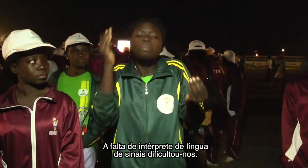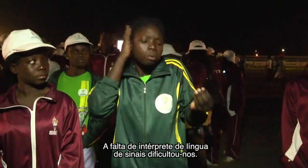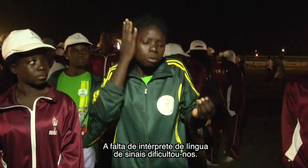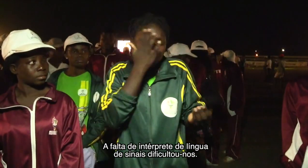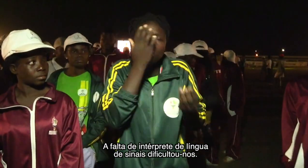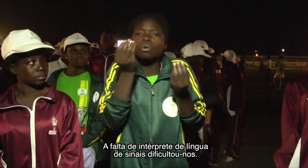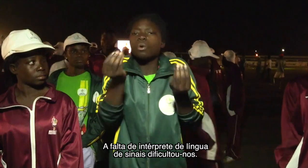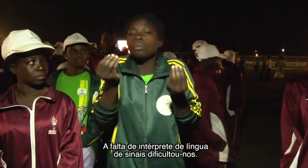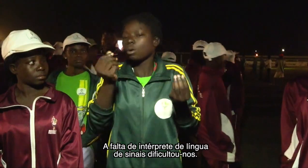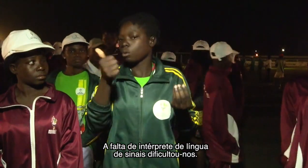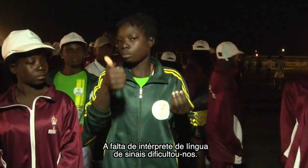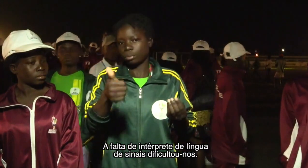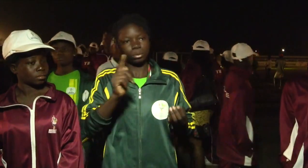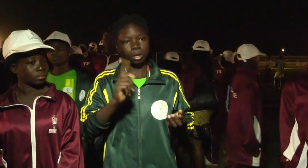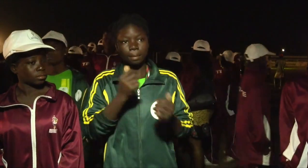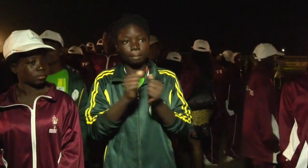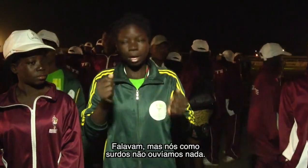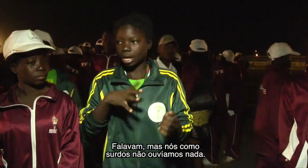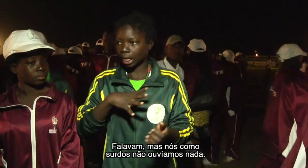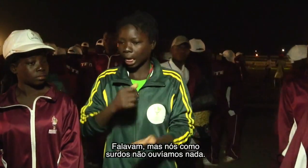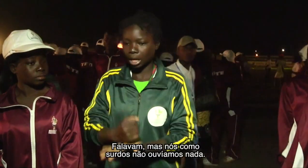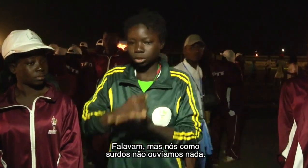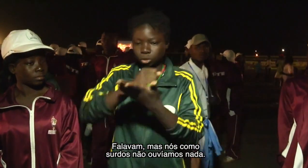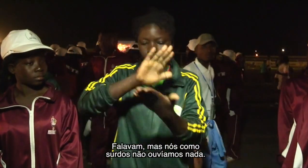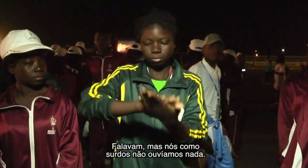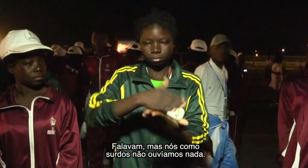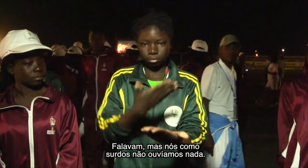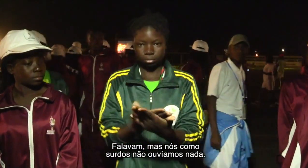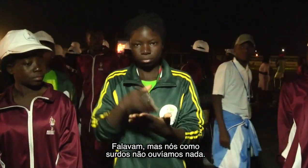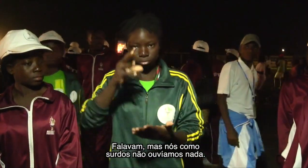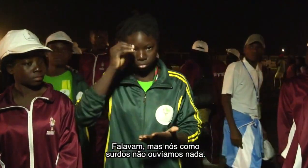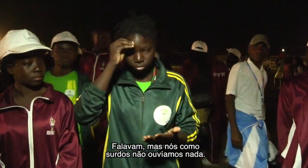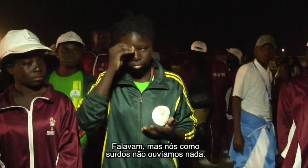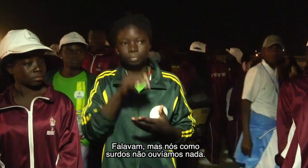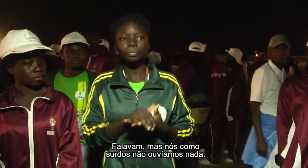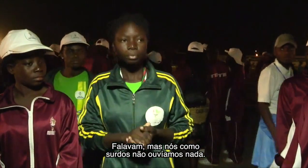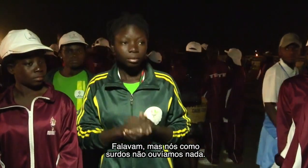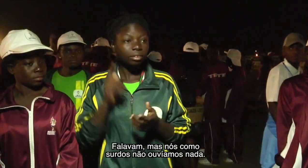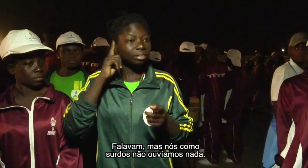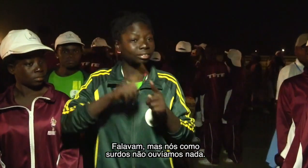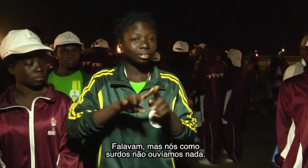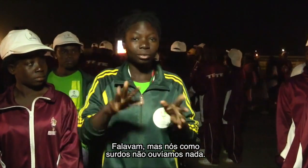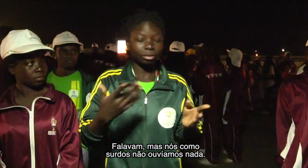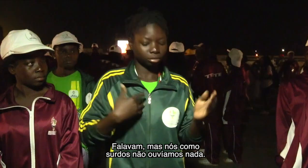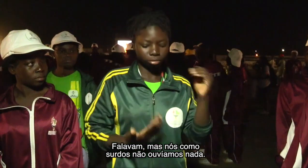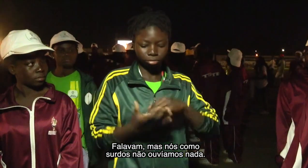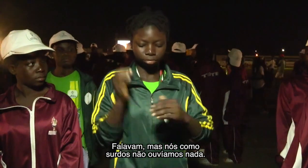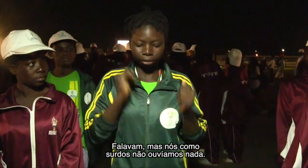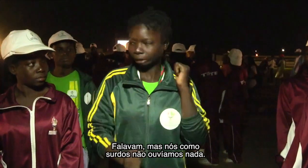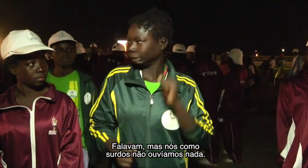dificultou-nos. Falavam, mas nós como surdos não ouvíamos nada.